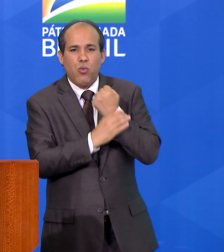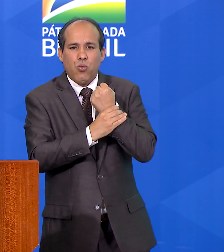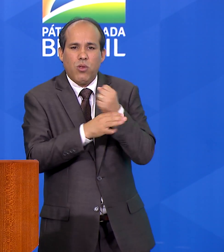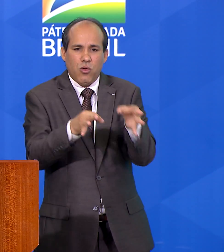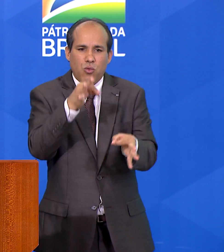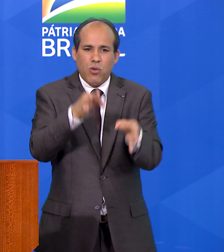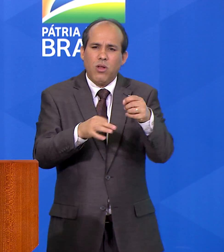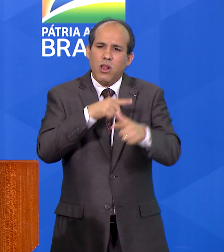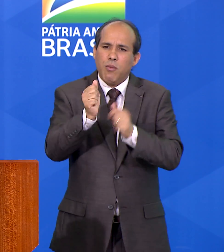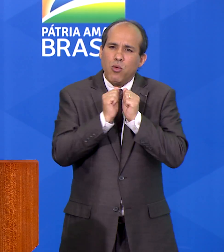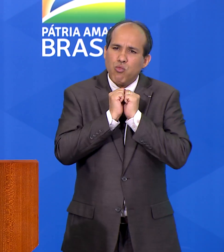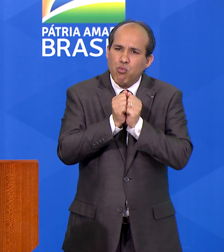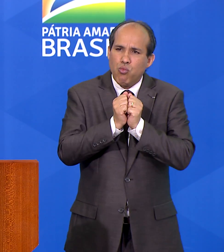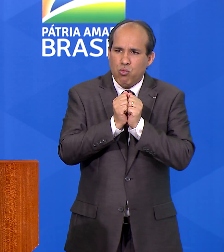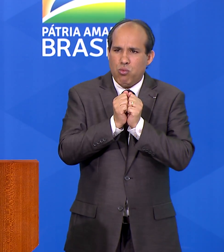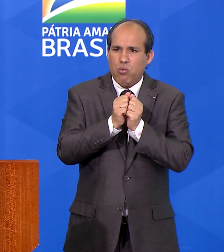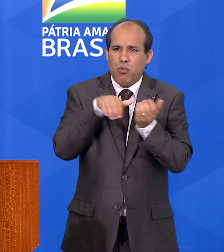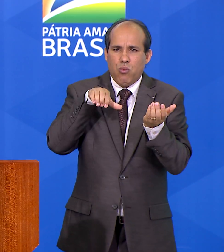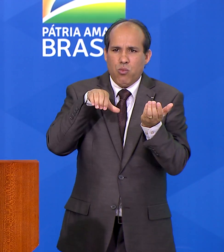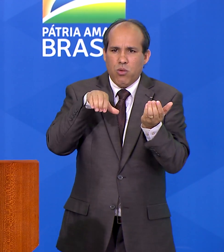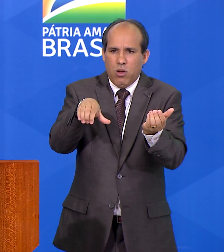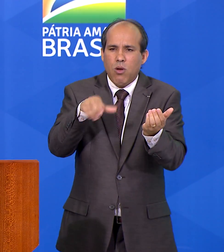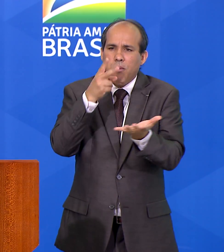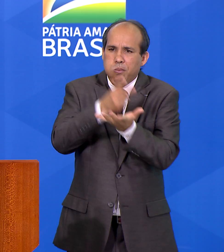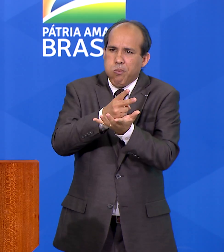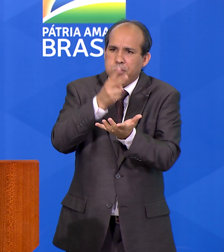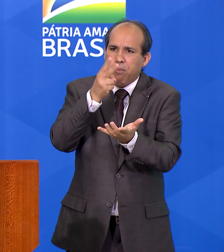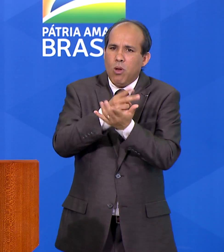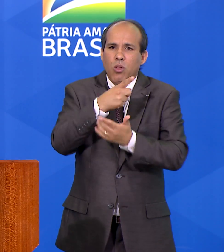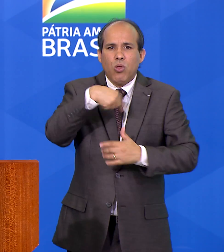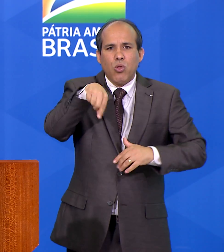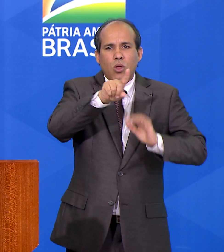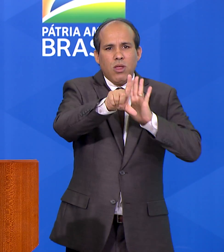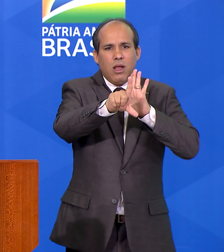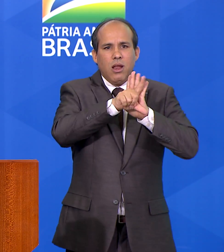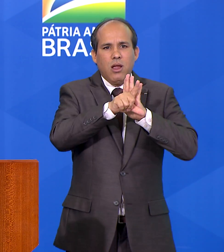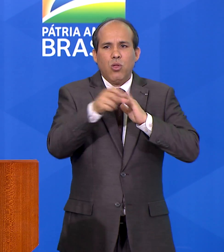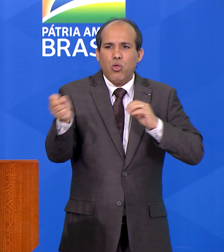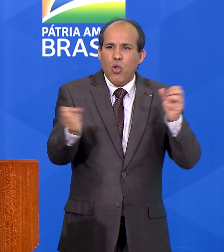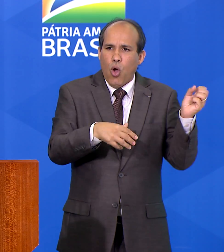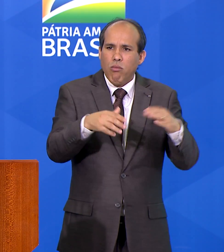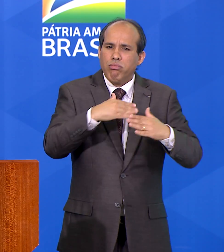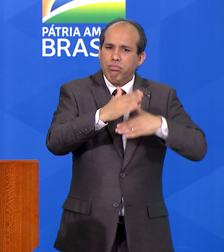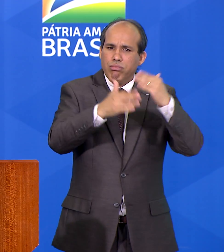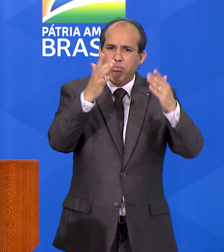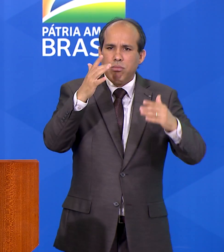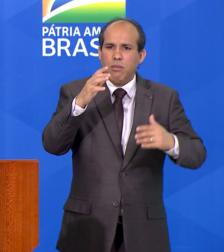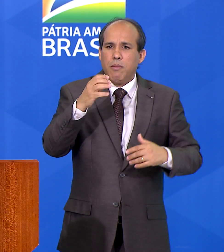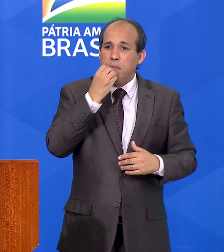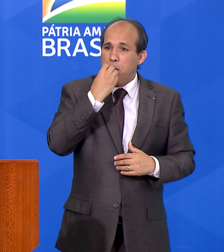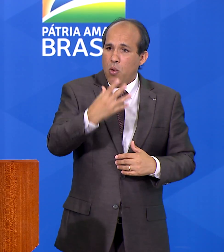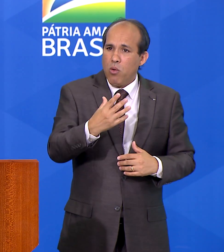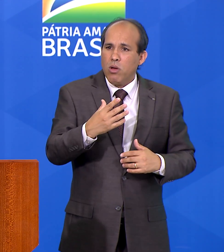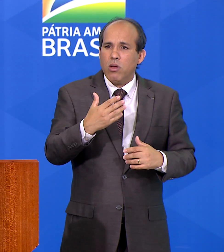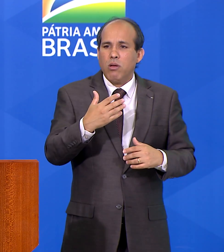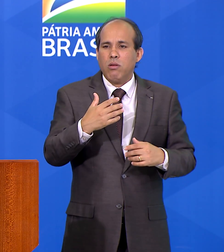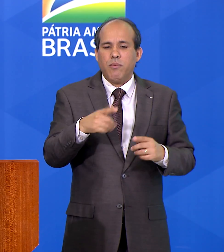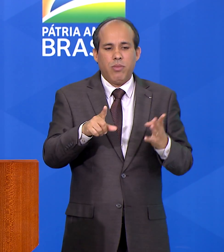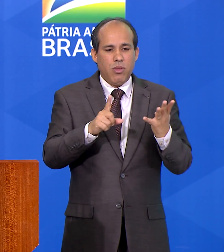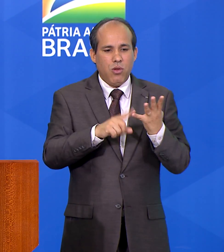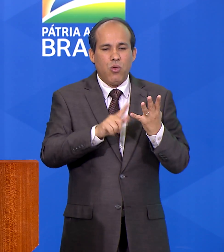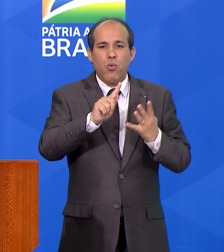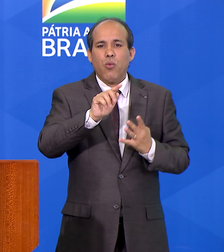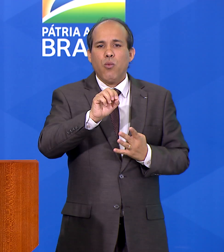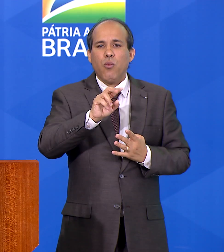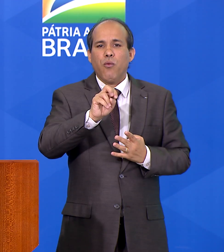Atração de investimentos. A legislação moderna e estável. Governança.